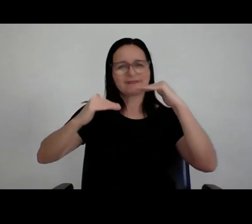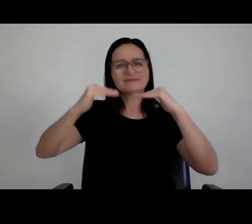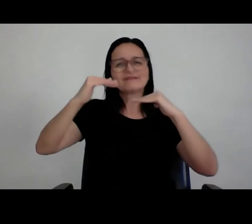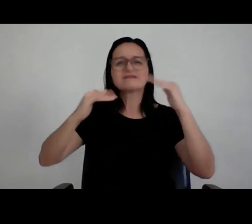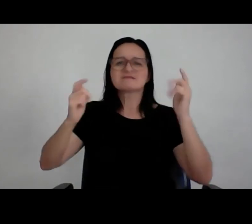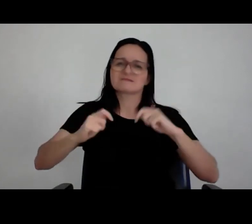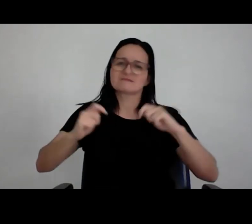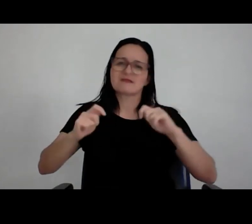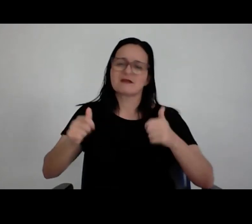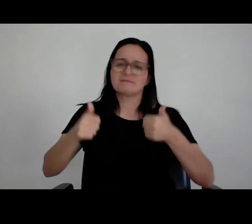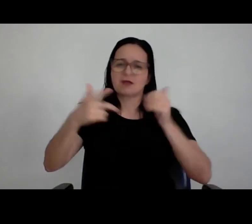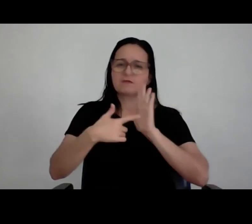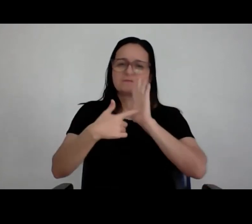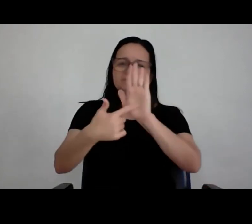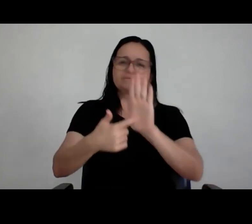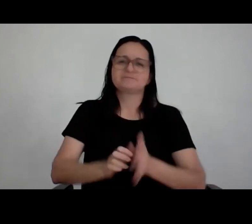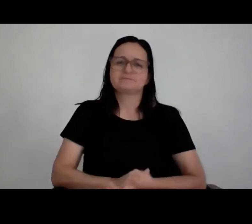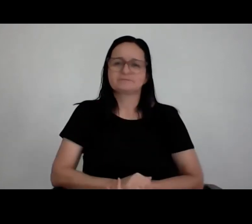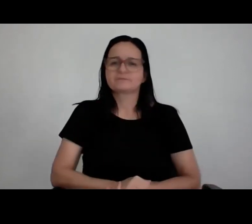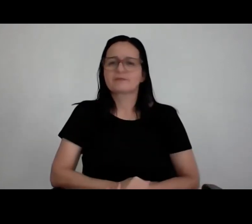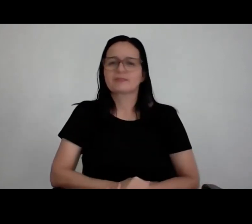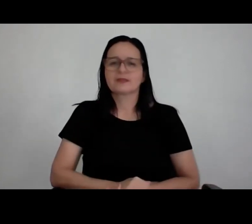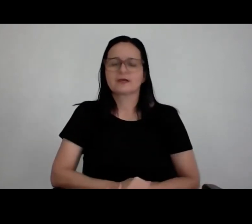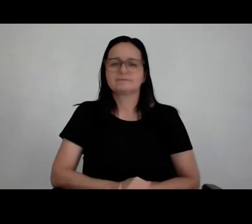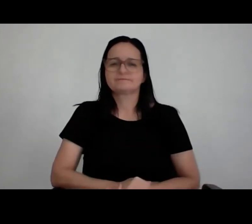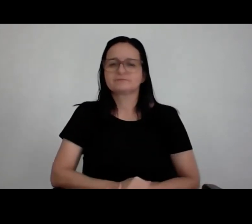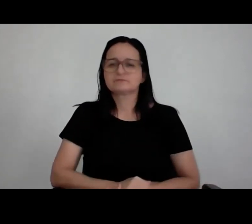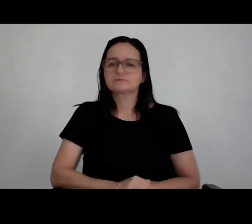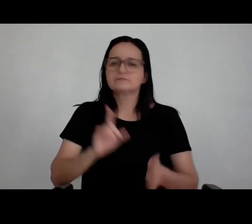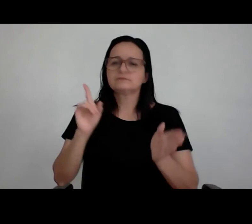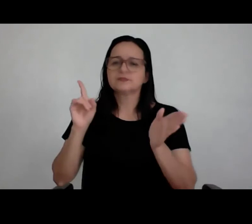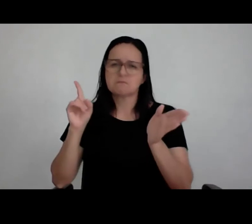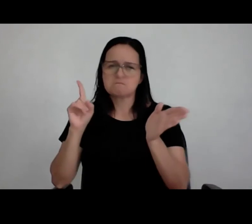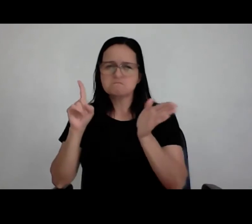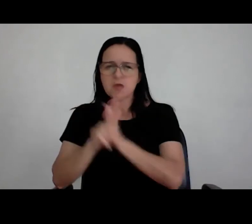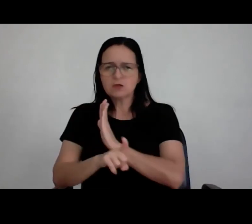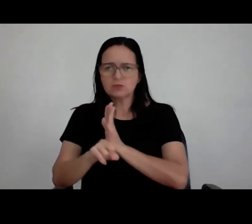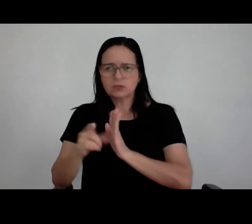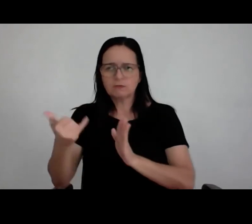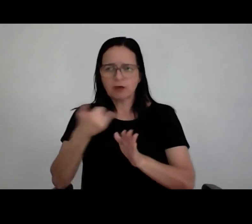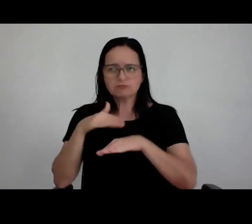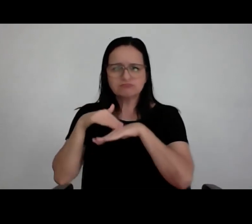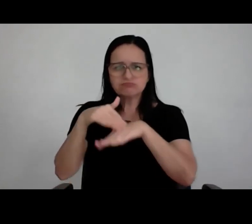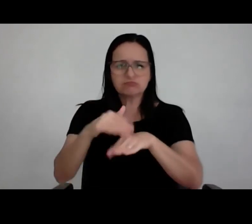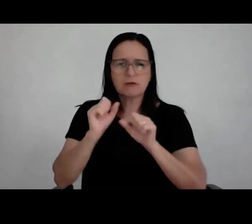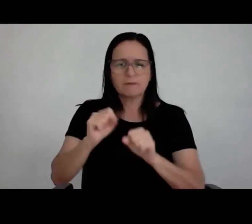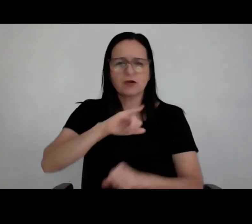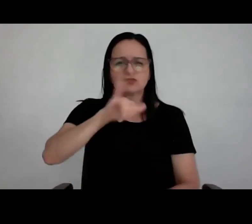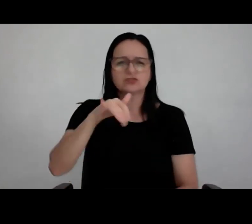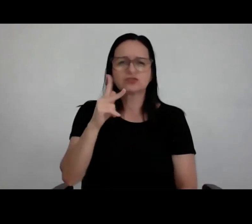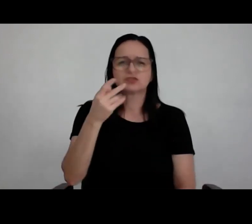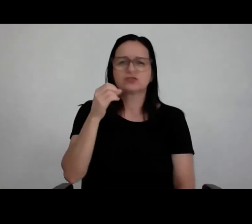Vou mostrar rápido esse colega do... Se tem alguma pergunta aqui, Jonathan, qualquer coisa, pode interromper. Então,